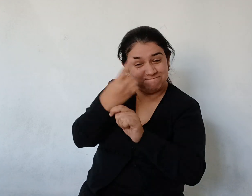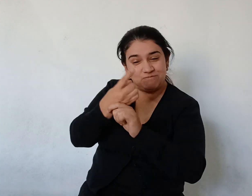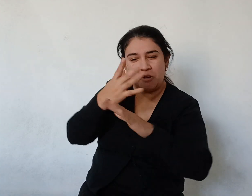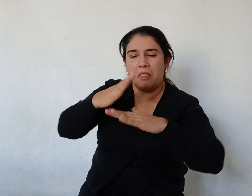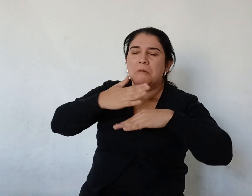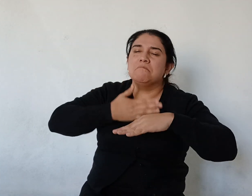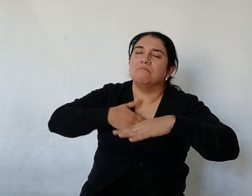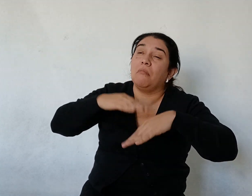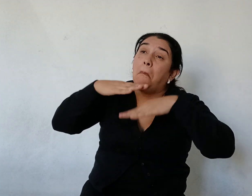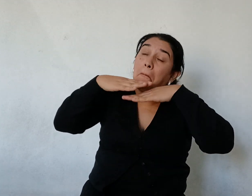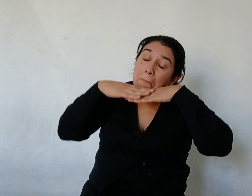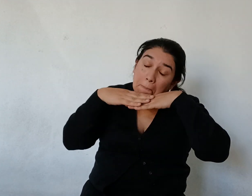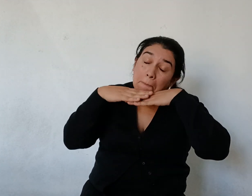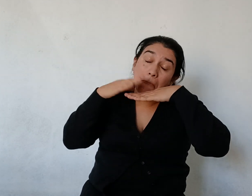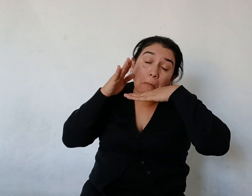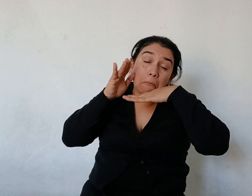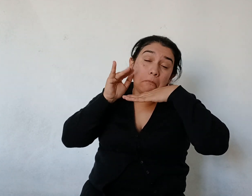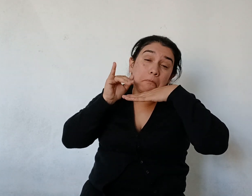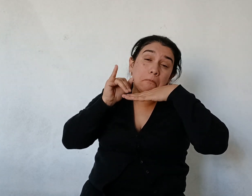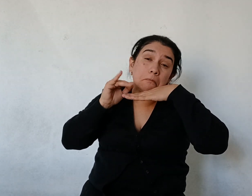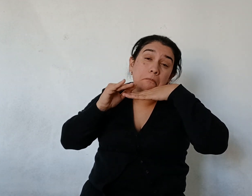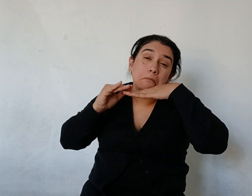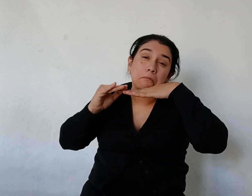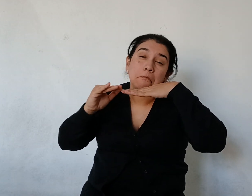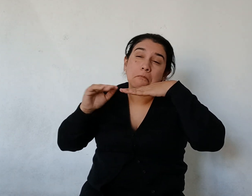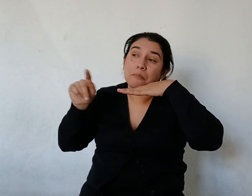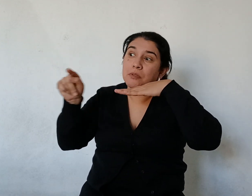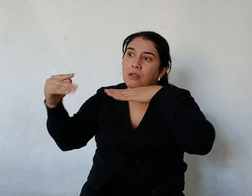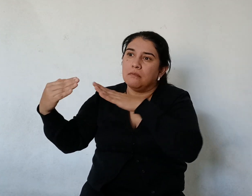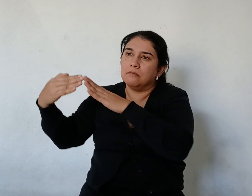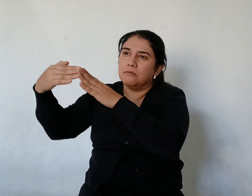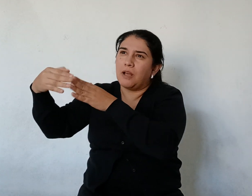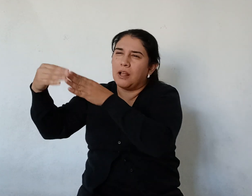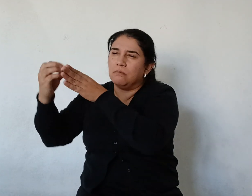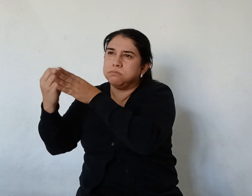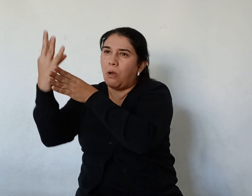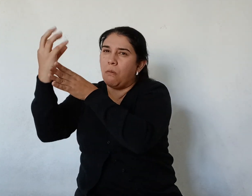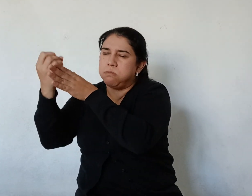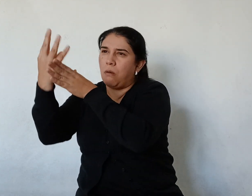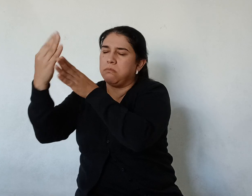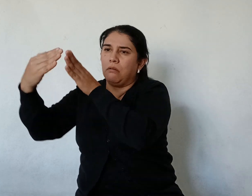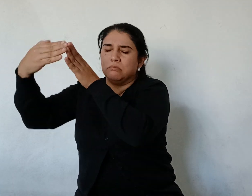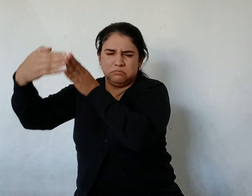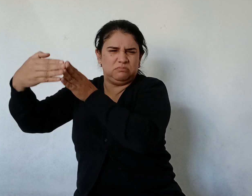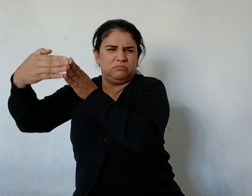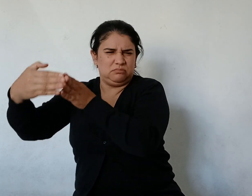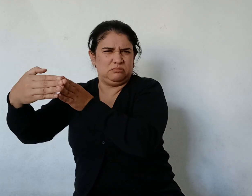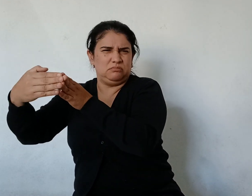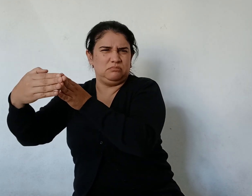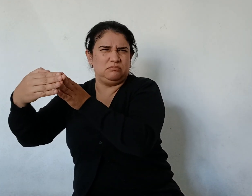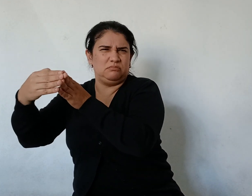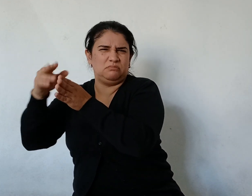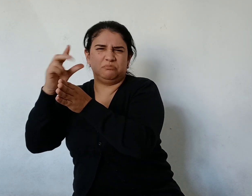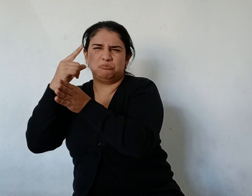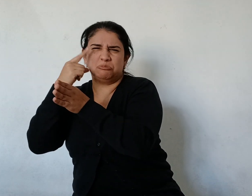vapor estaba muy lejos todavía cuando se detuvo Los hombres que iban adentro Miraron con anteojos aquella cosa